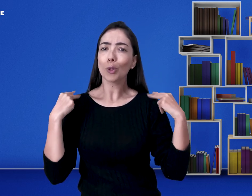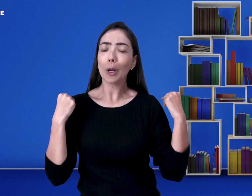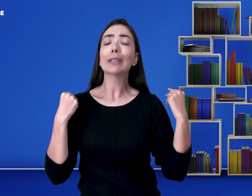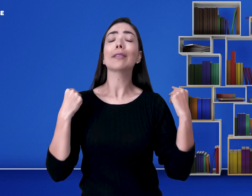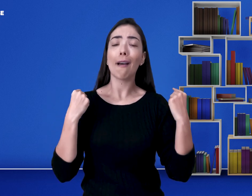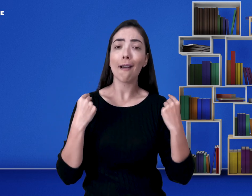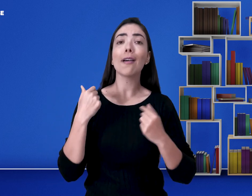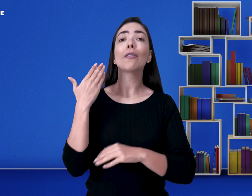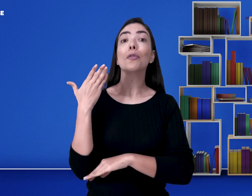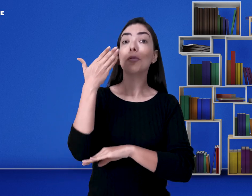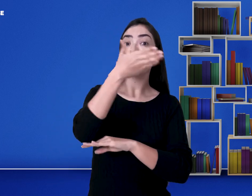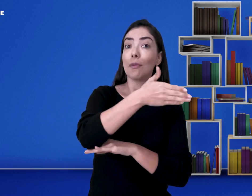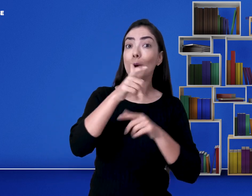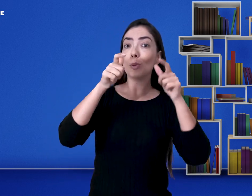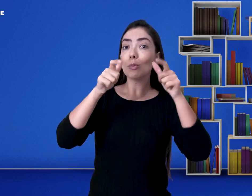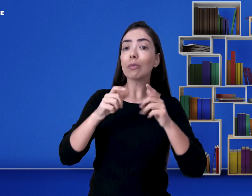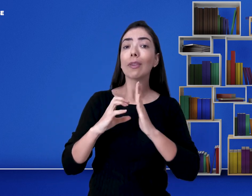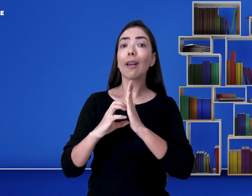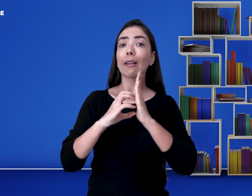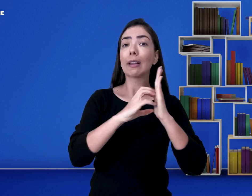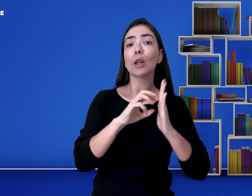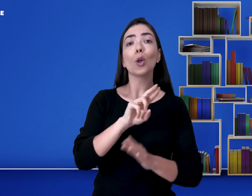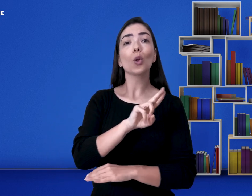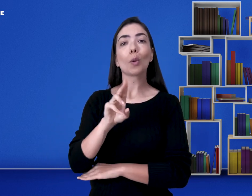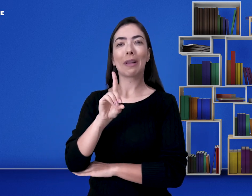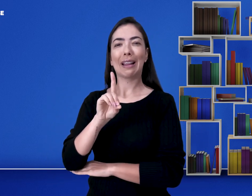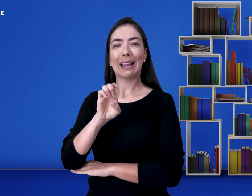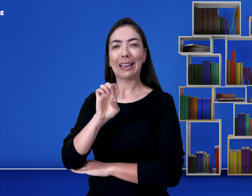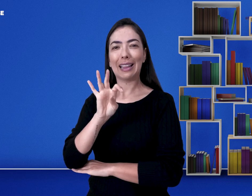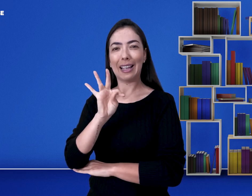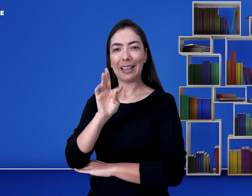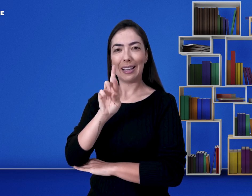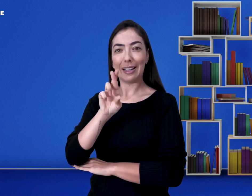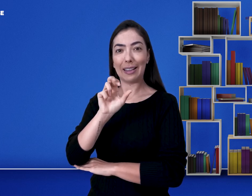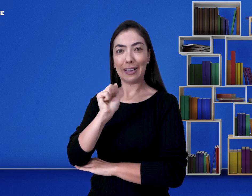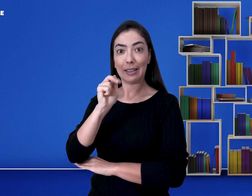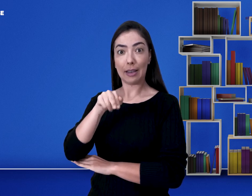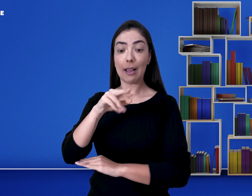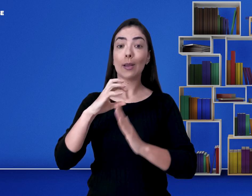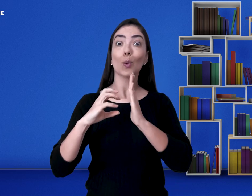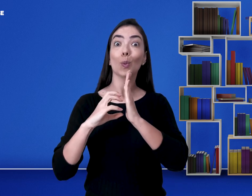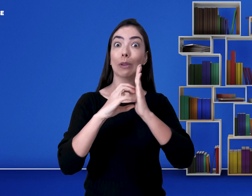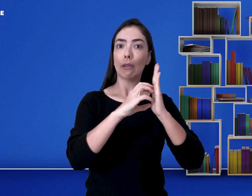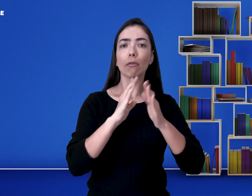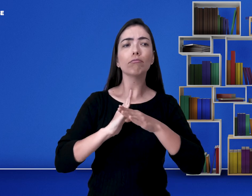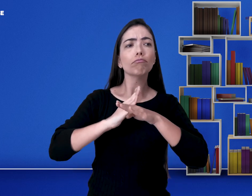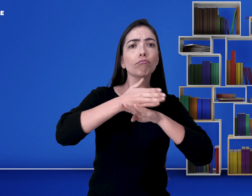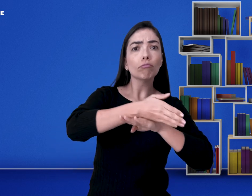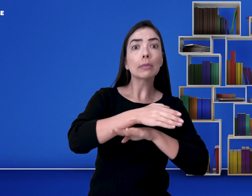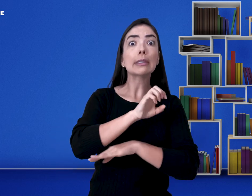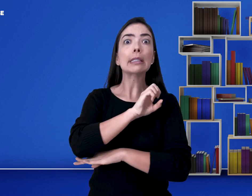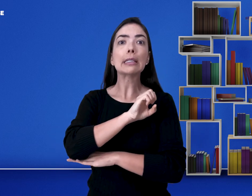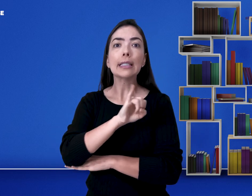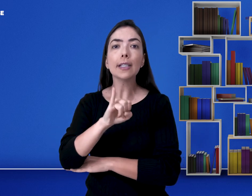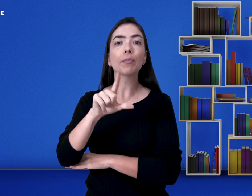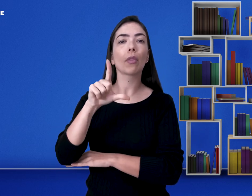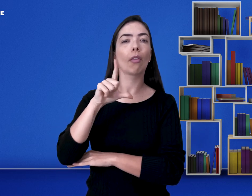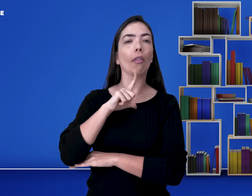motorista. Ele precisa ir, então, ao departamento de trânsito. E esse departamento precisa